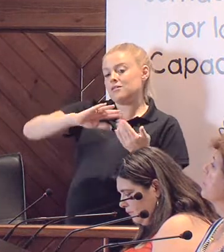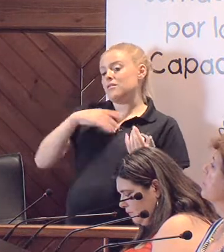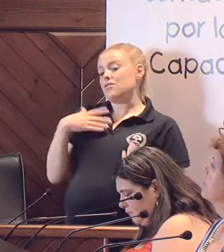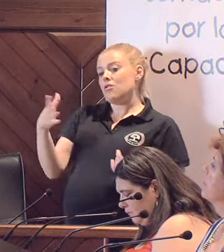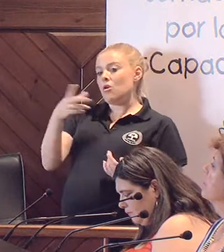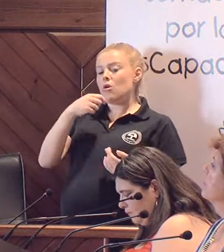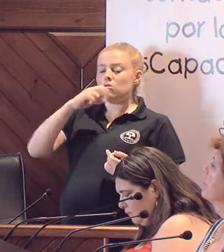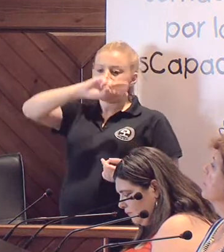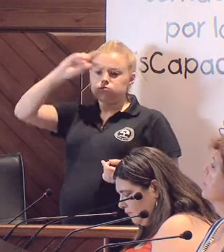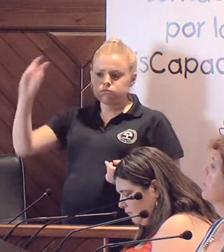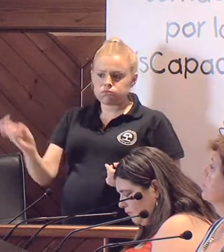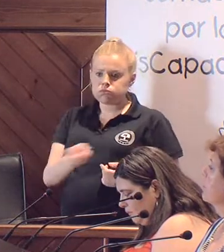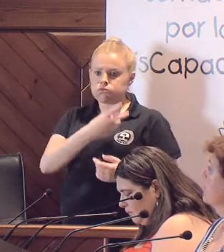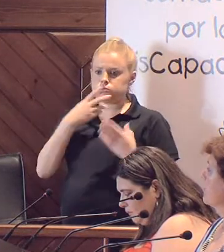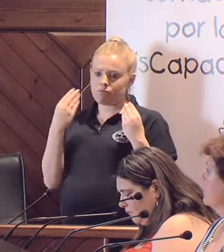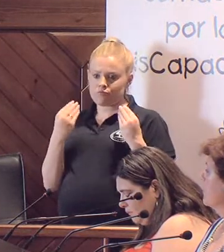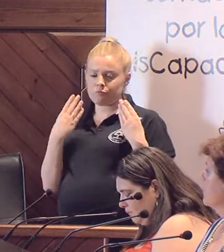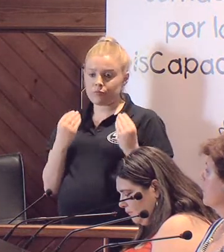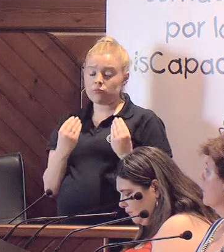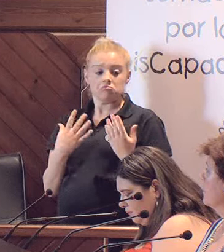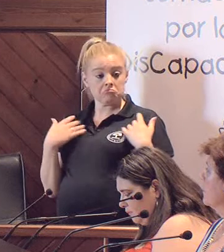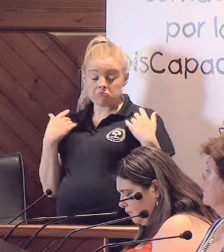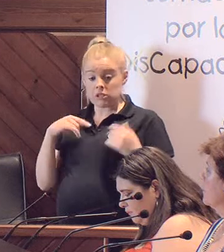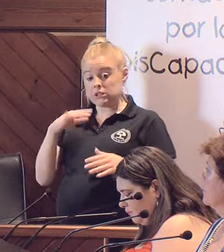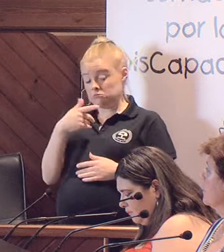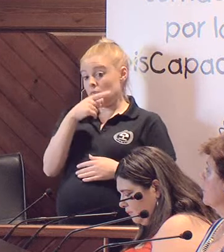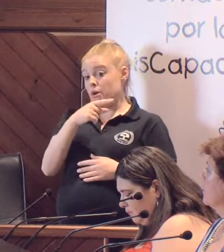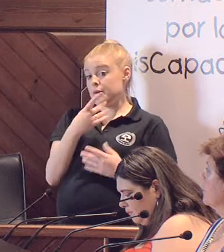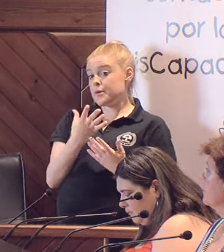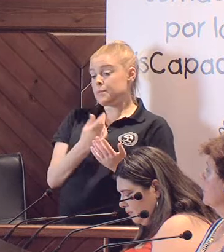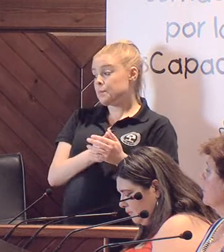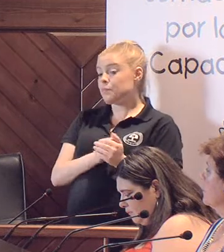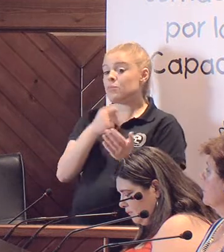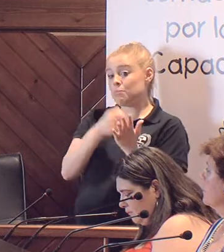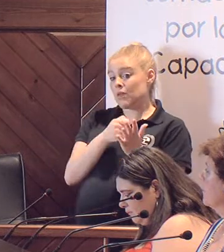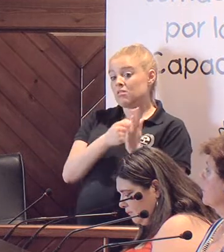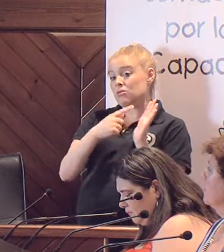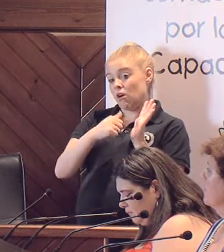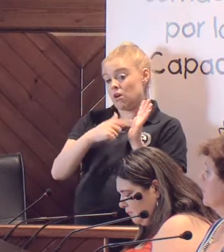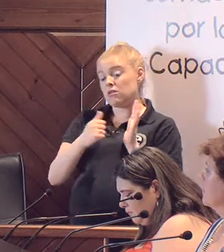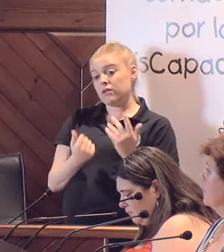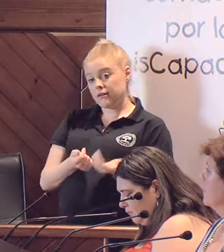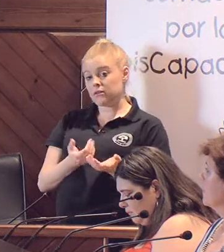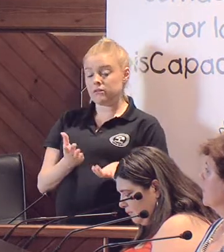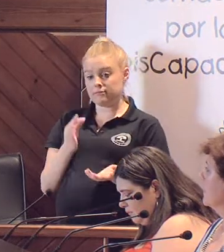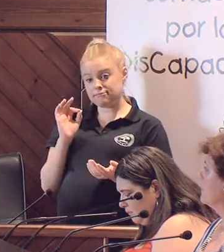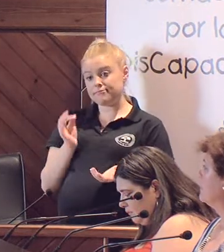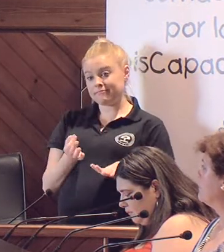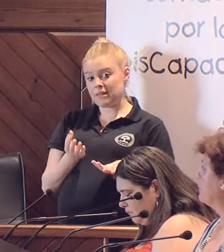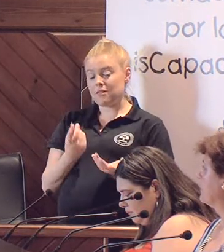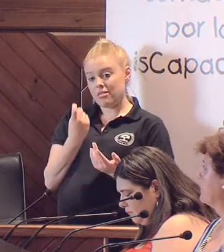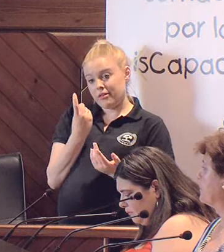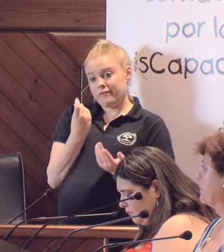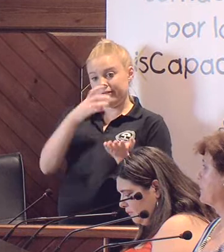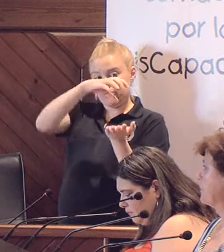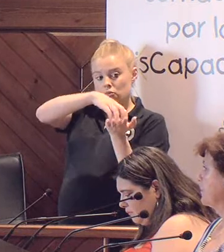mucha actividad en su local y, de hecho, pues, bueno, allí están pagando un alquiler bastante alto y la verdad es que también, pues, le vendría bien